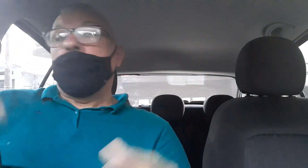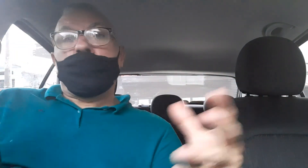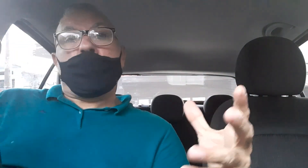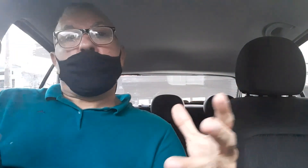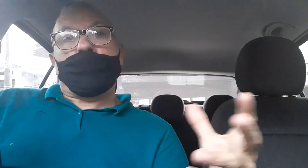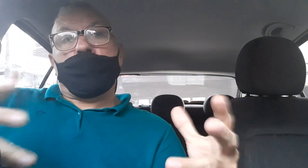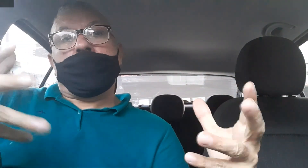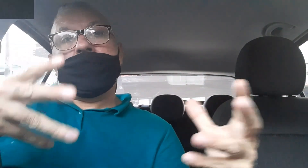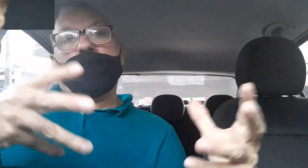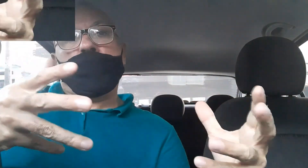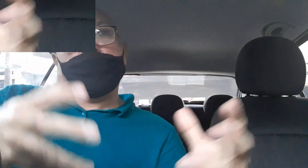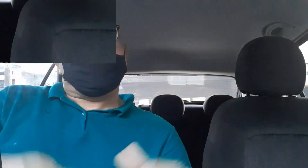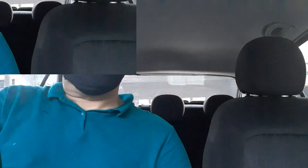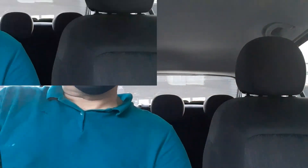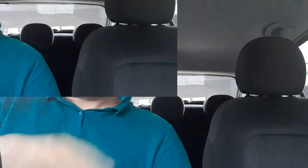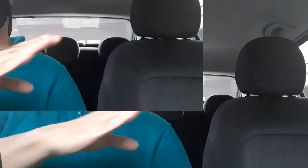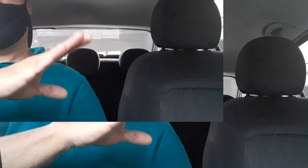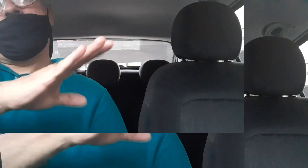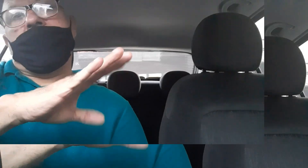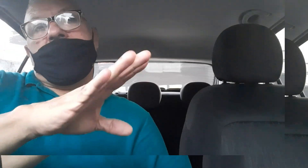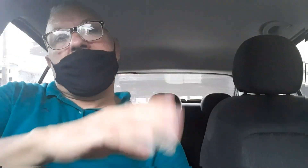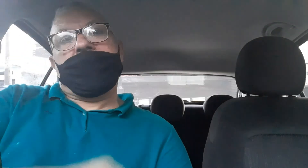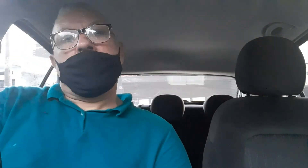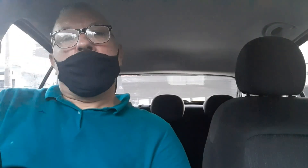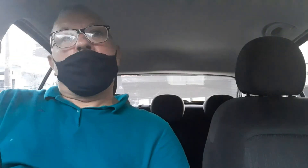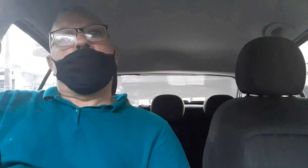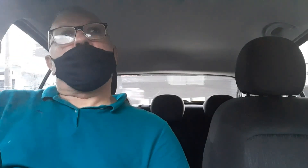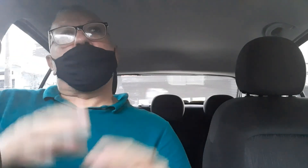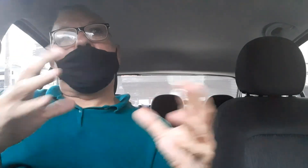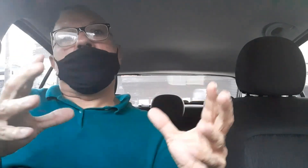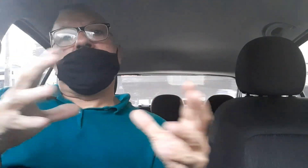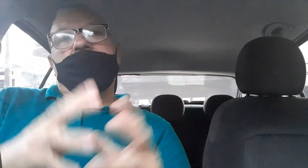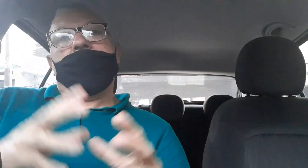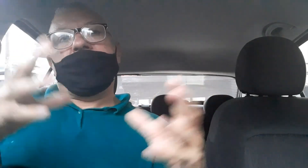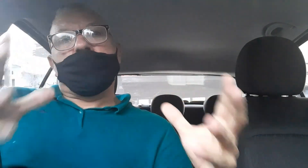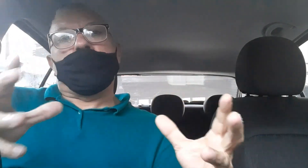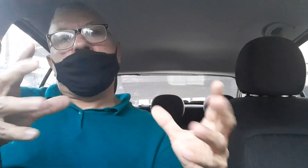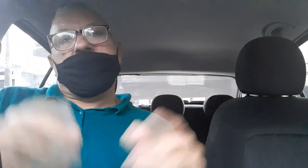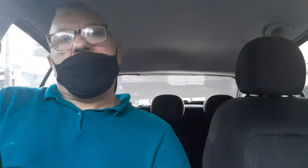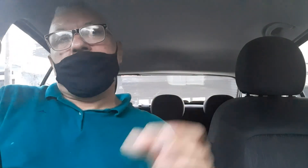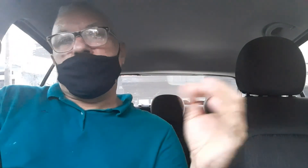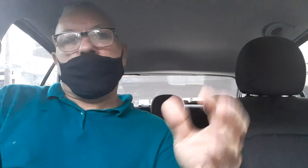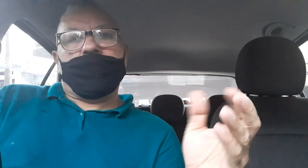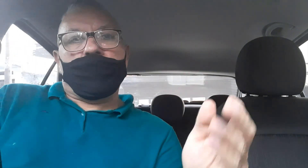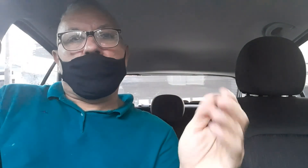A saída limpa, correta, Uma vida digna,